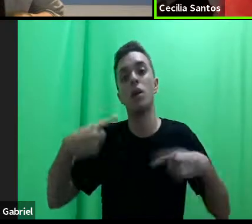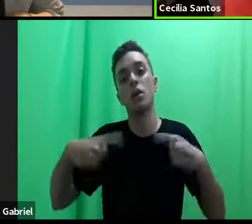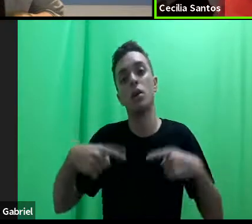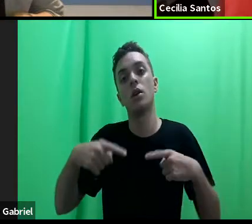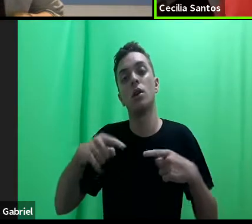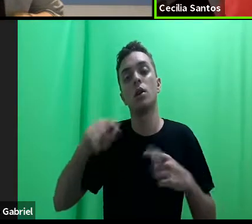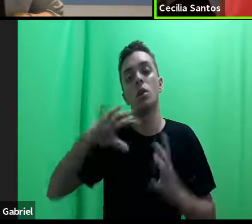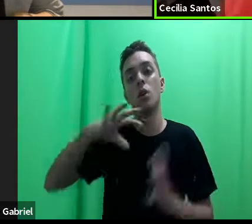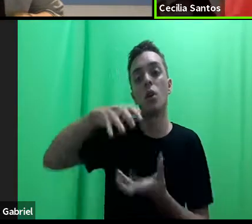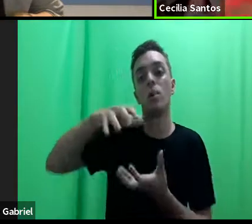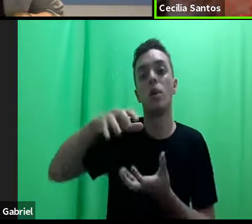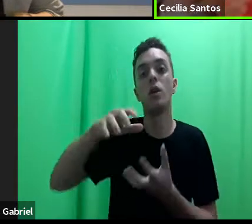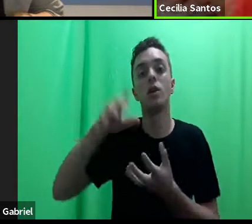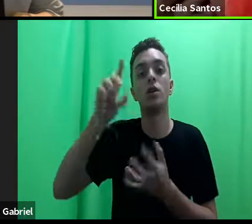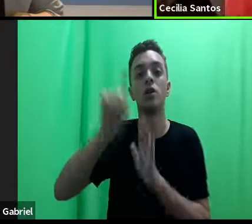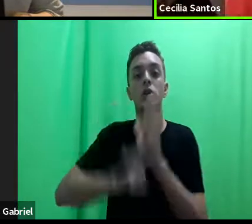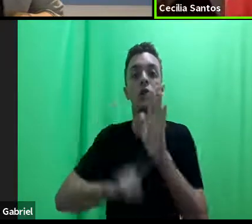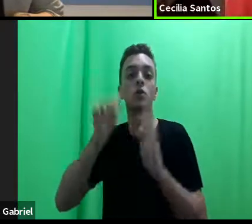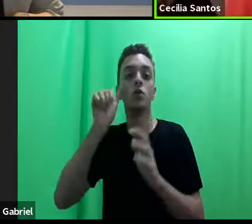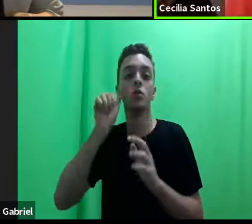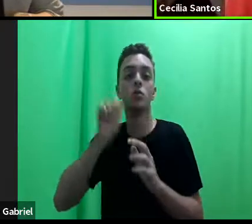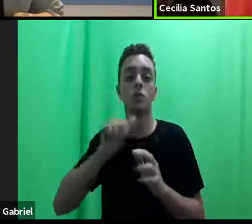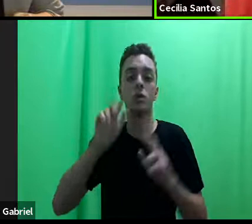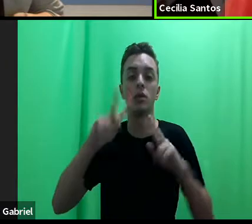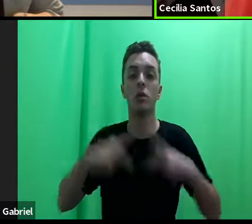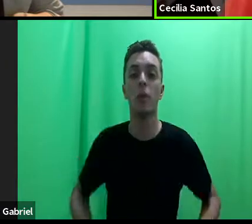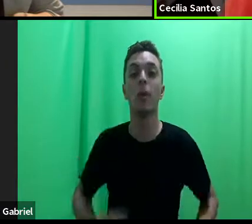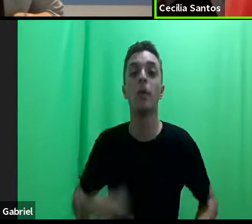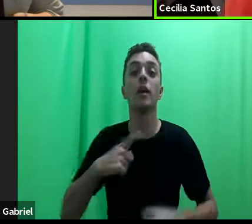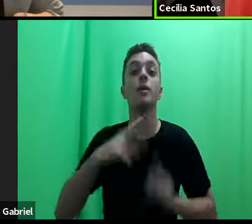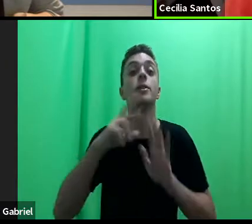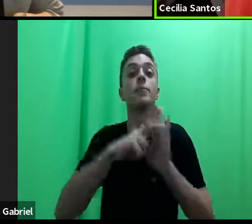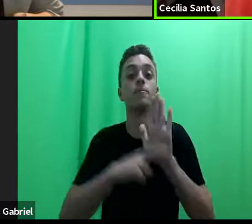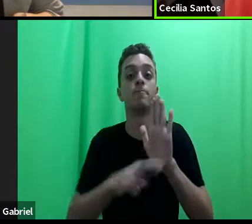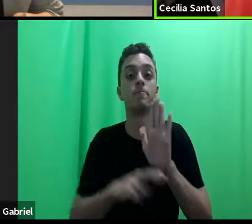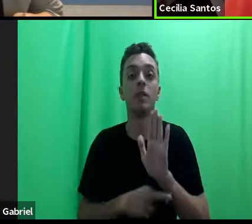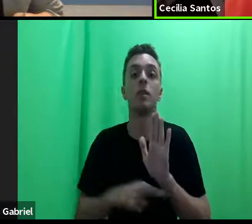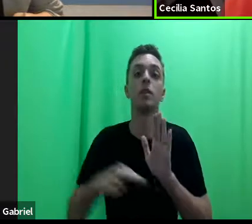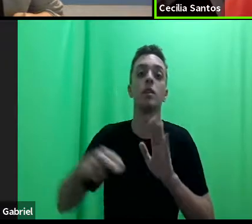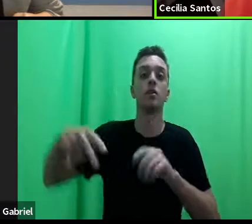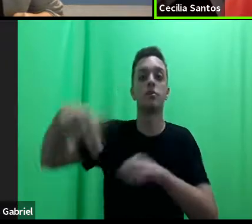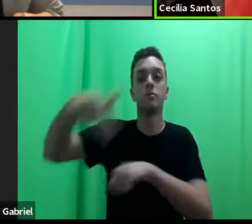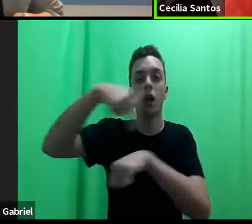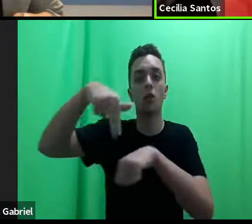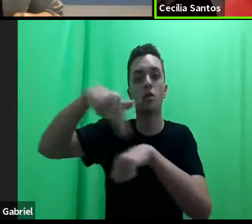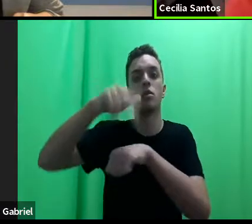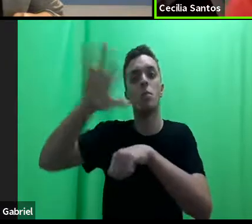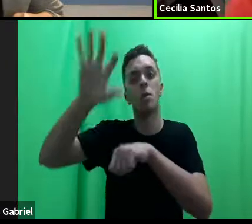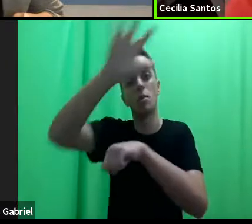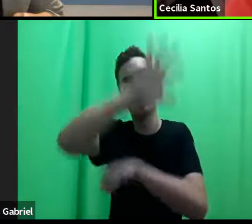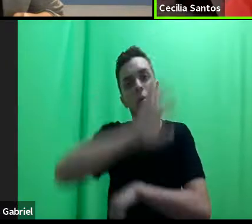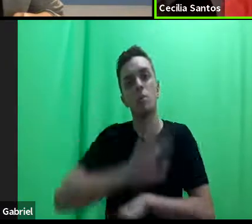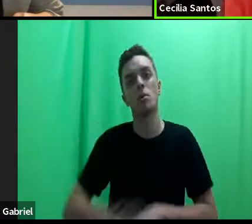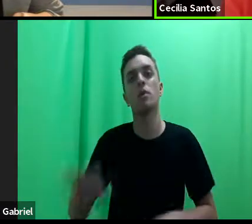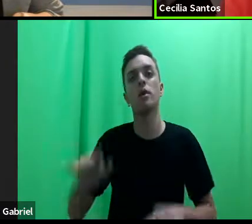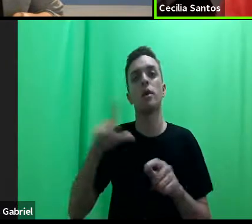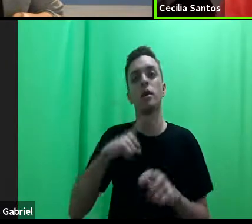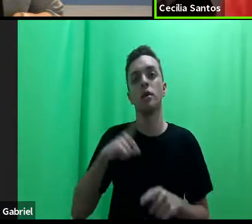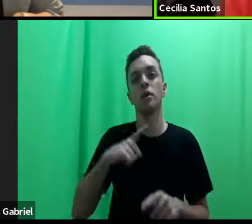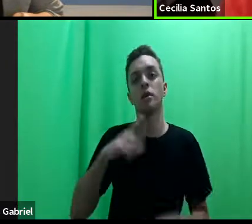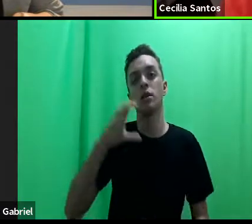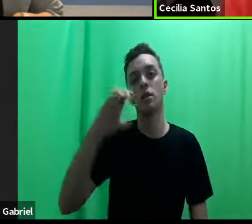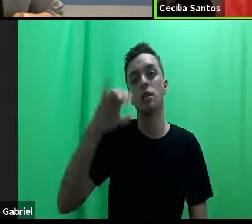de direitos humanos das mulheres. e há normas internacionais de direitos humanos das mulheres. Tem o CIDOL, que é